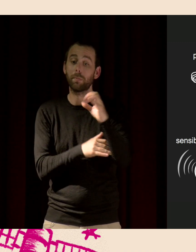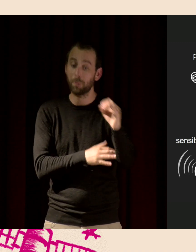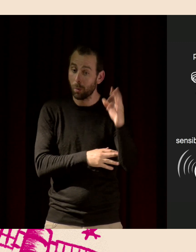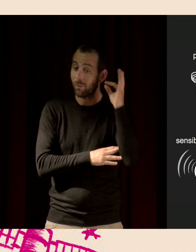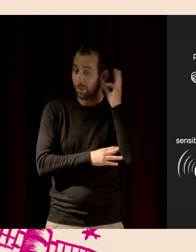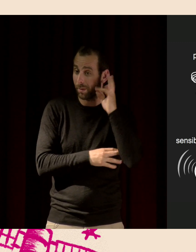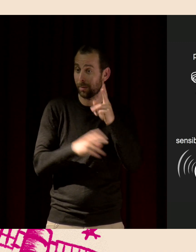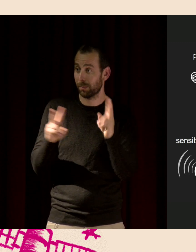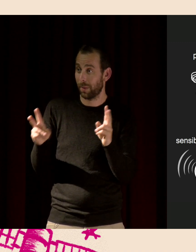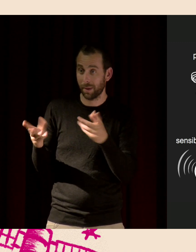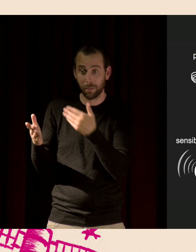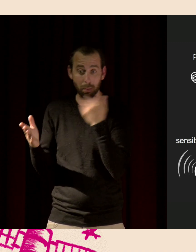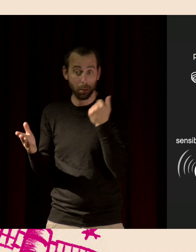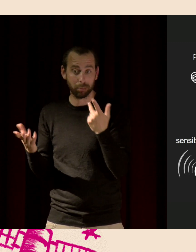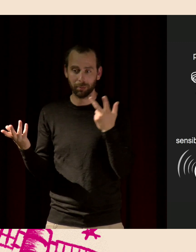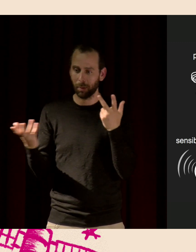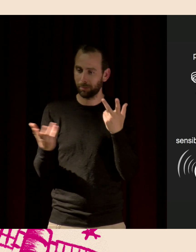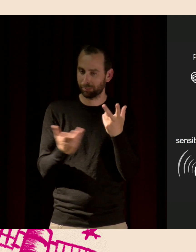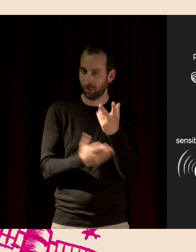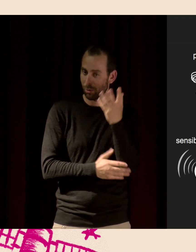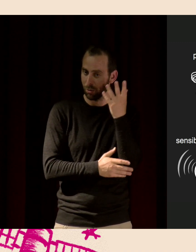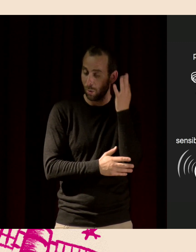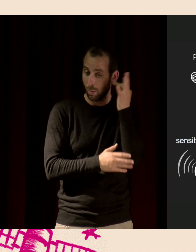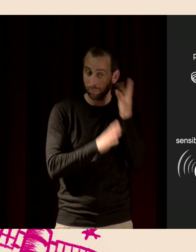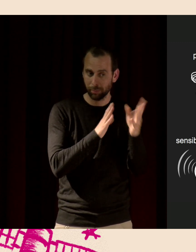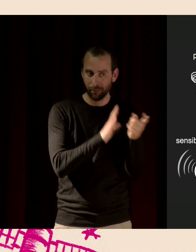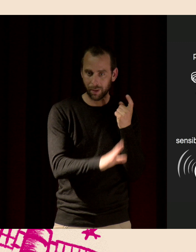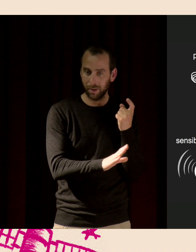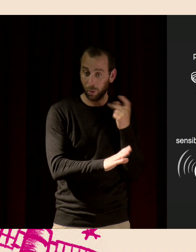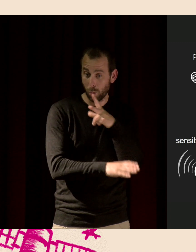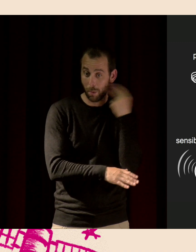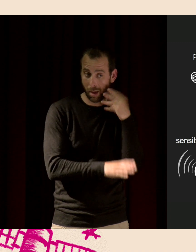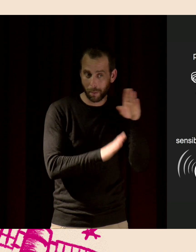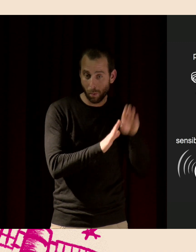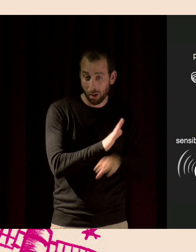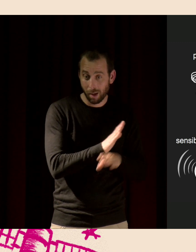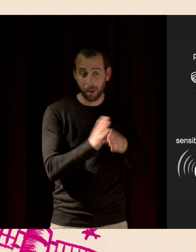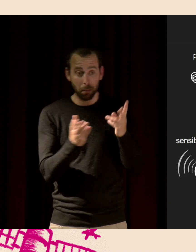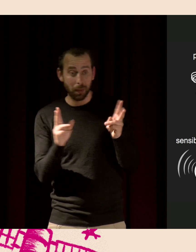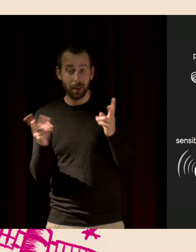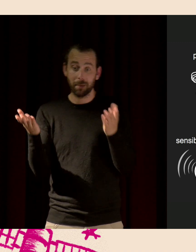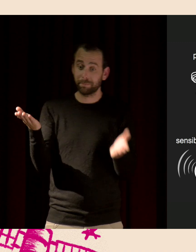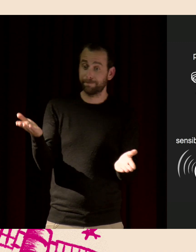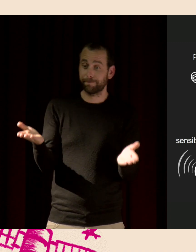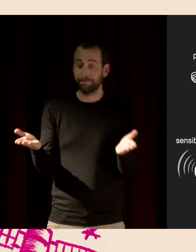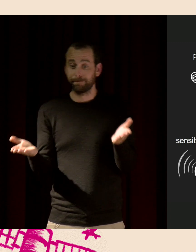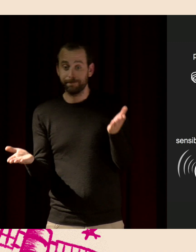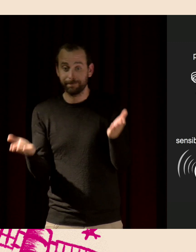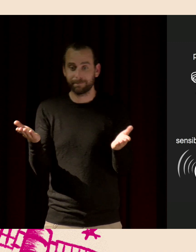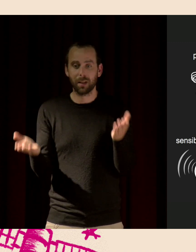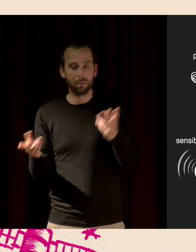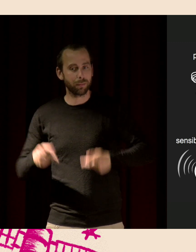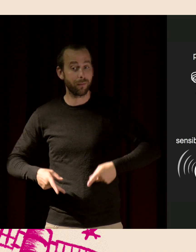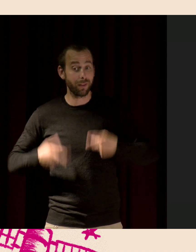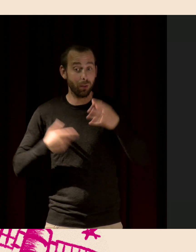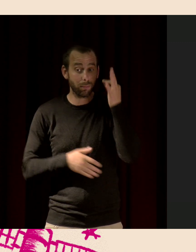contrecarrer un peu l'anthropophonie. pourra avoir un espace sonore, un paysage sonore qui soit un peu plus équilibré avec plus de sons du vivant qui encore